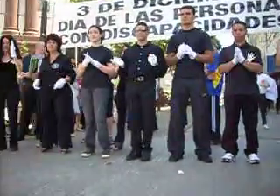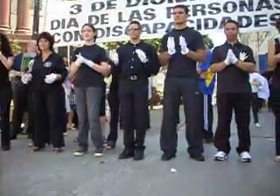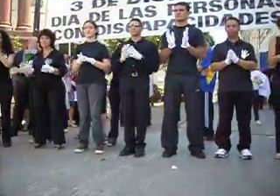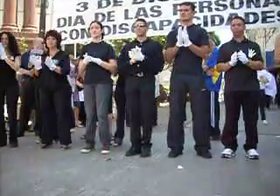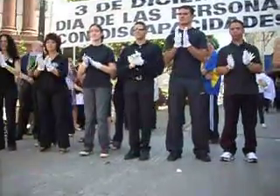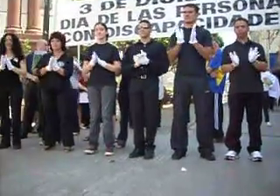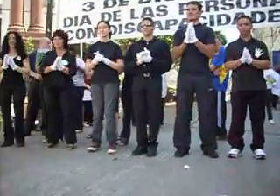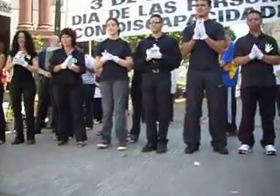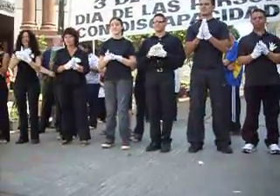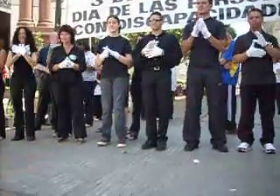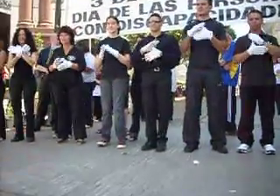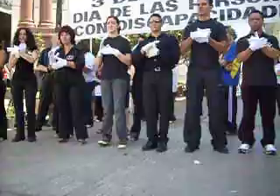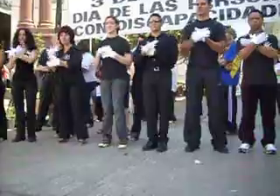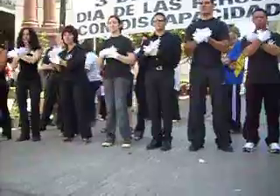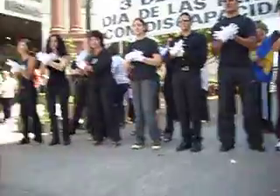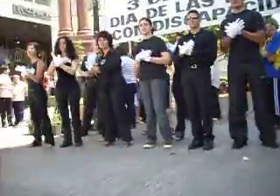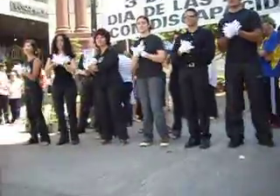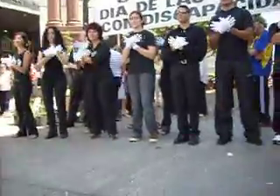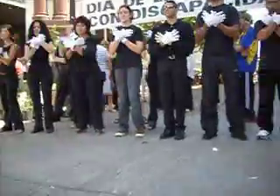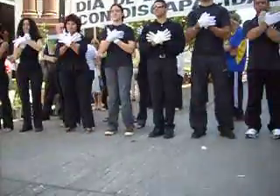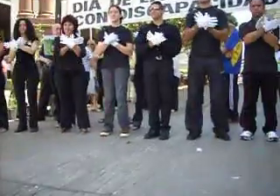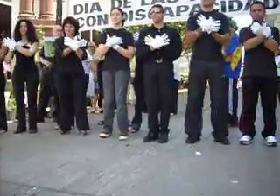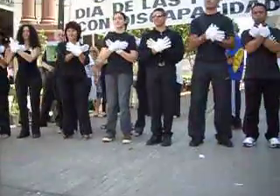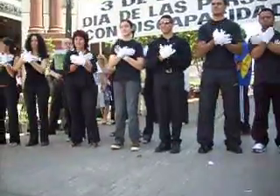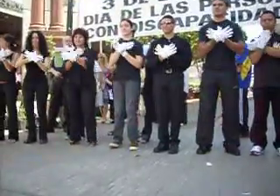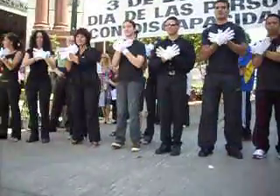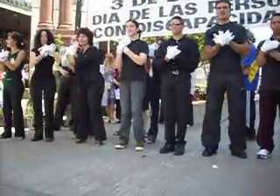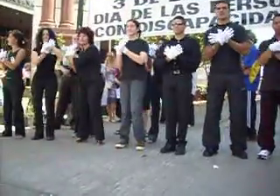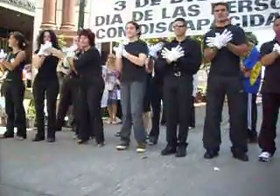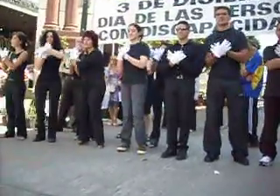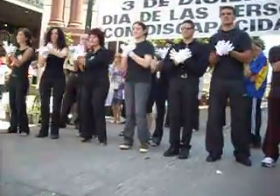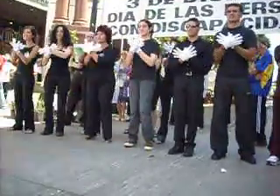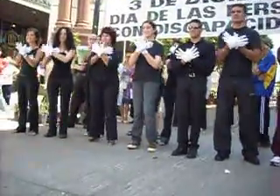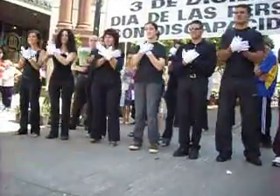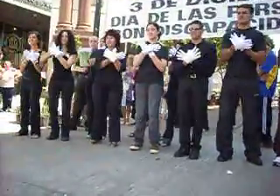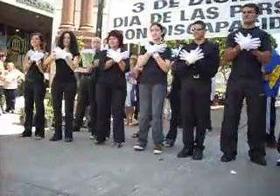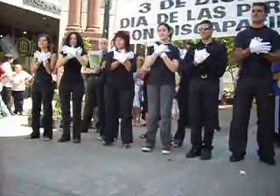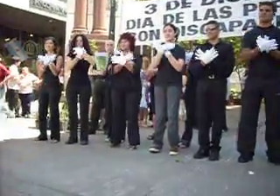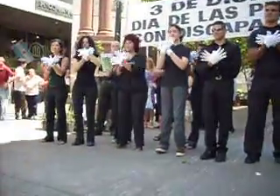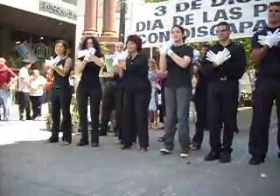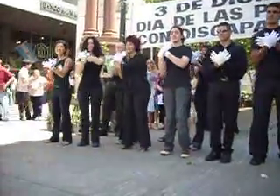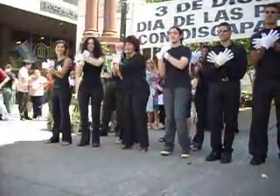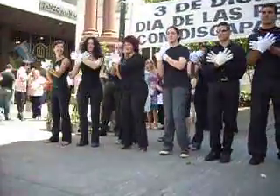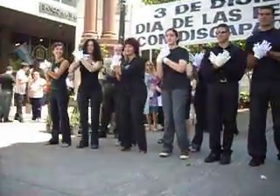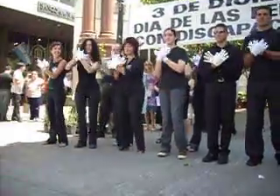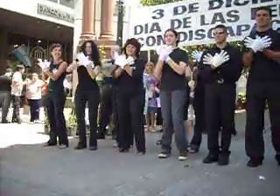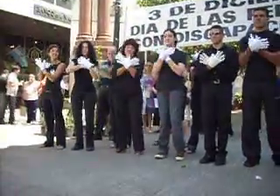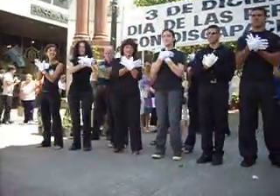falle a